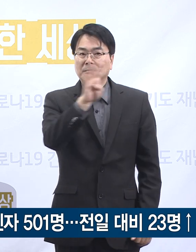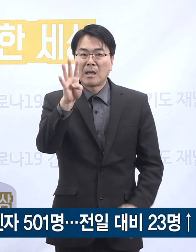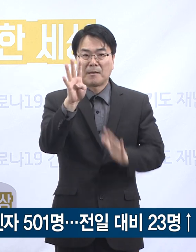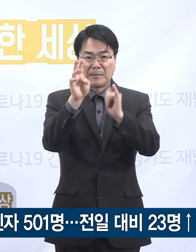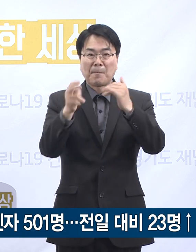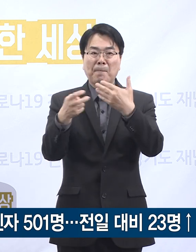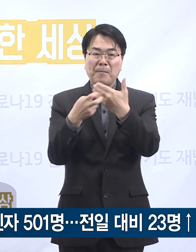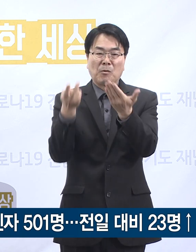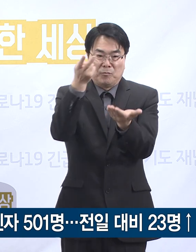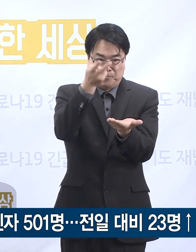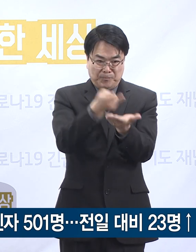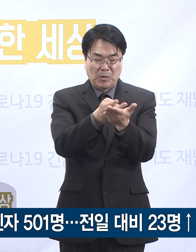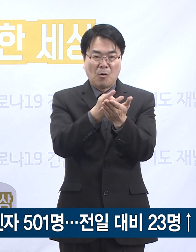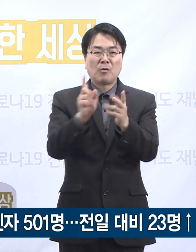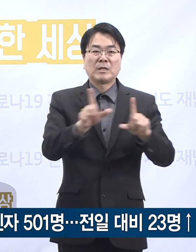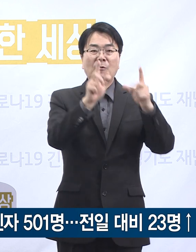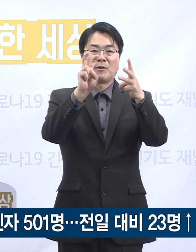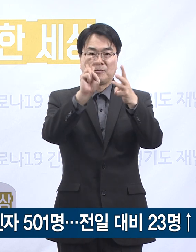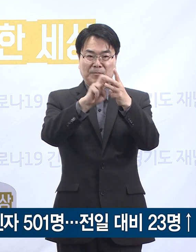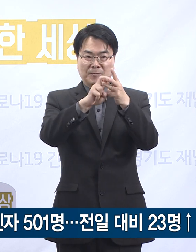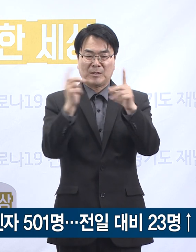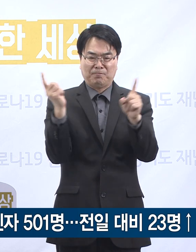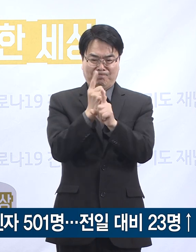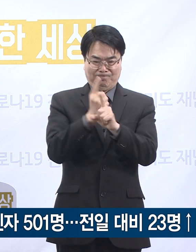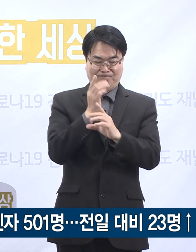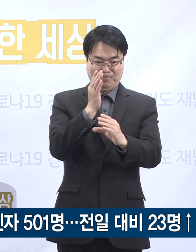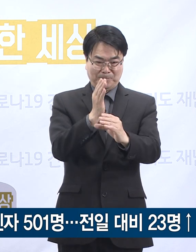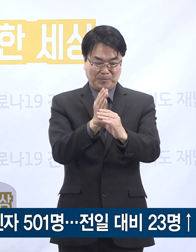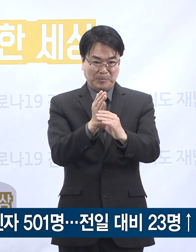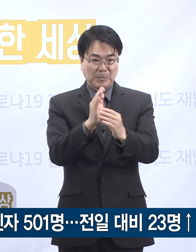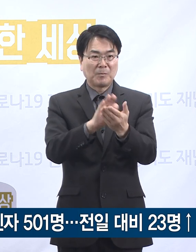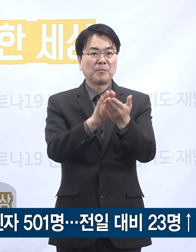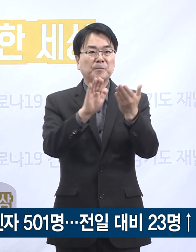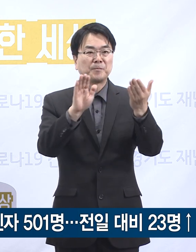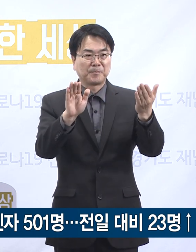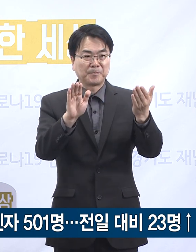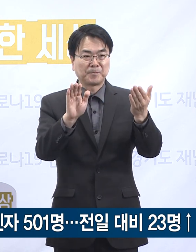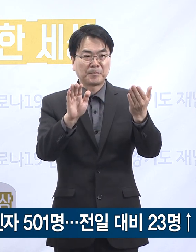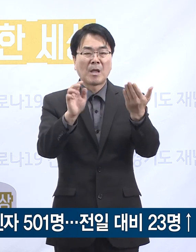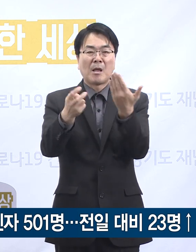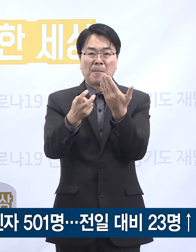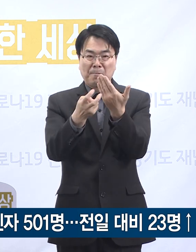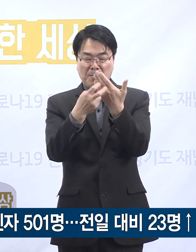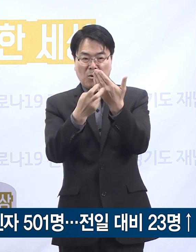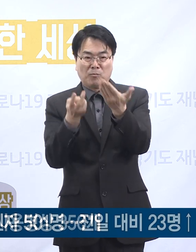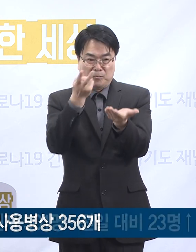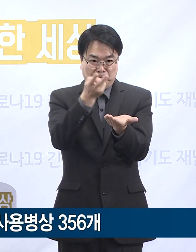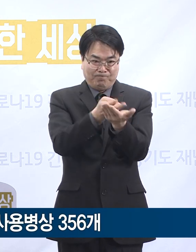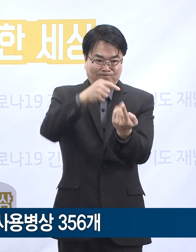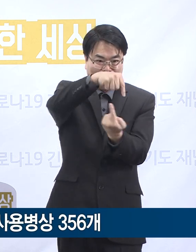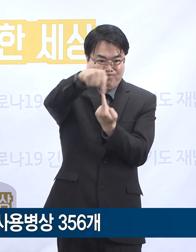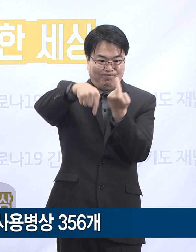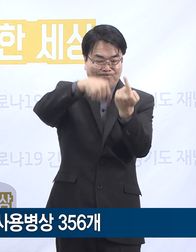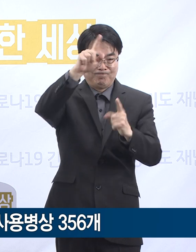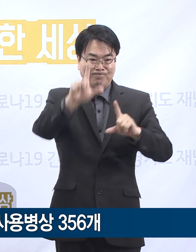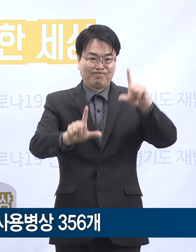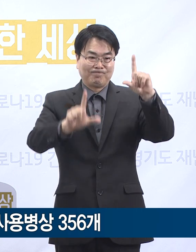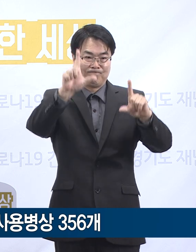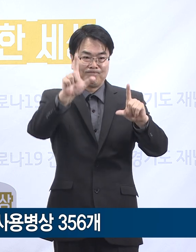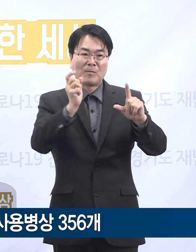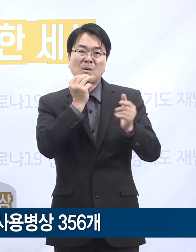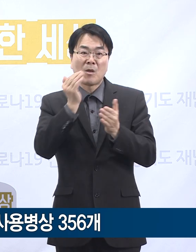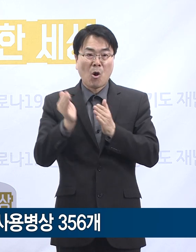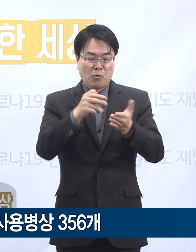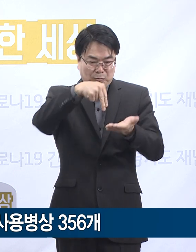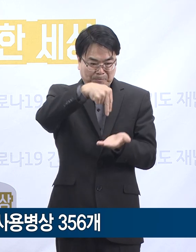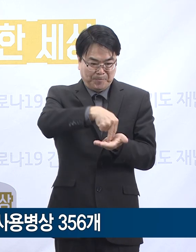및 생활치료센터에서 격리 중입니다. 다음은 경기도 병상 운영 현황입니다. 4월 1일 0시 기준 경기도는